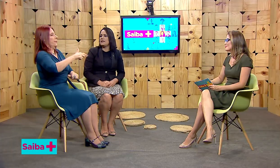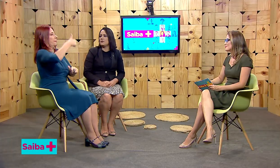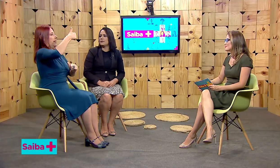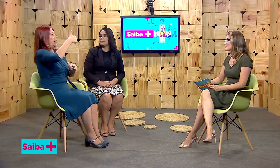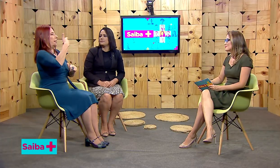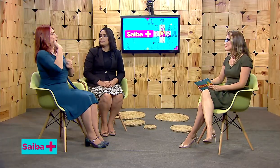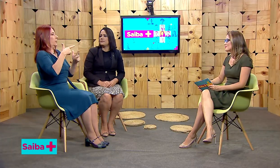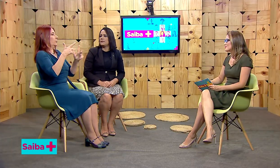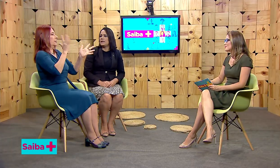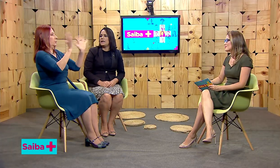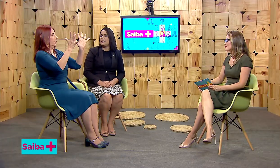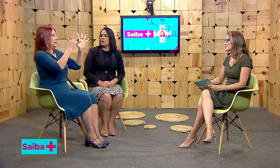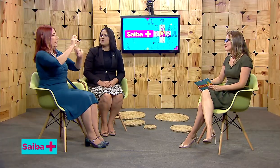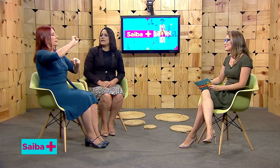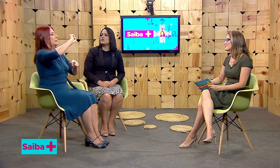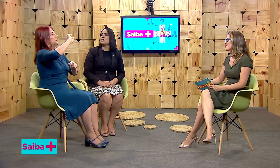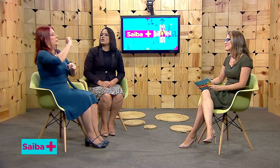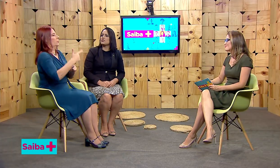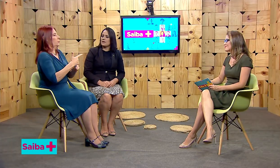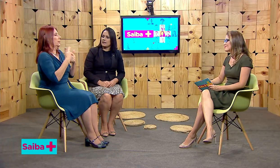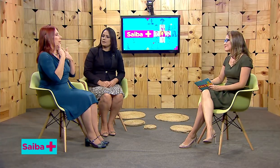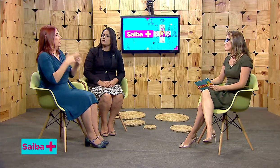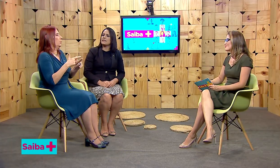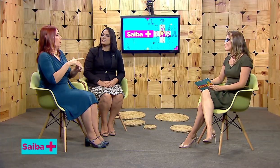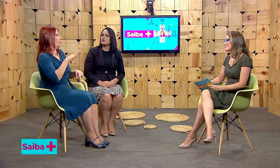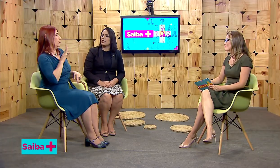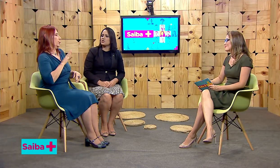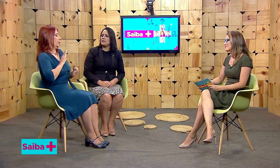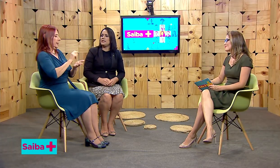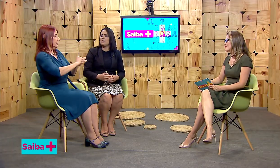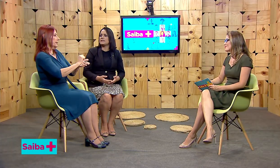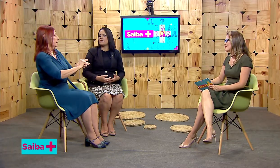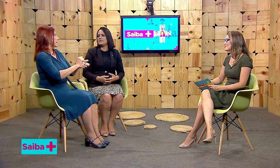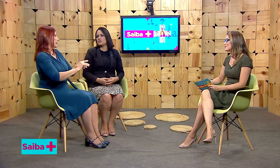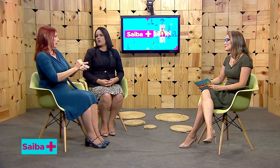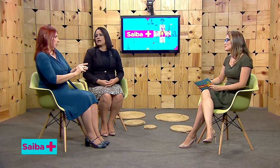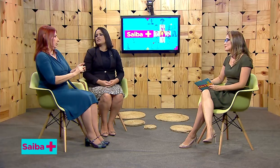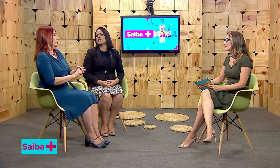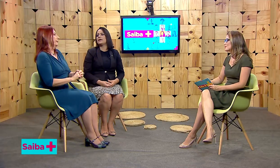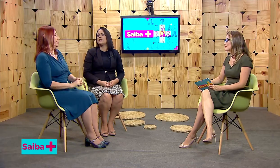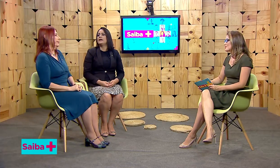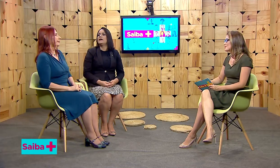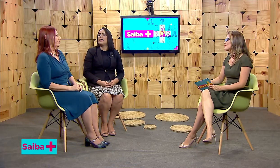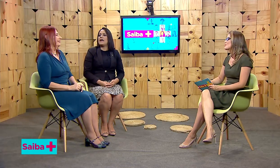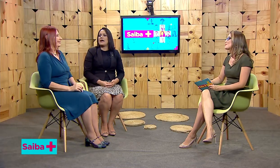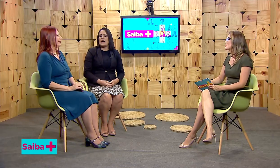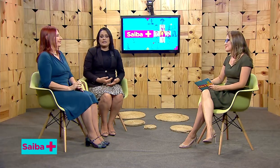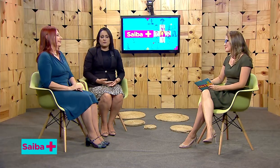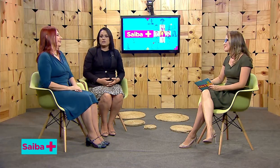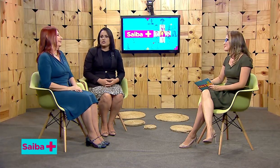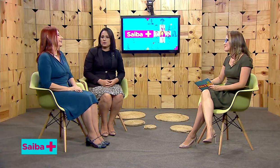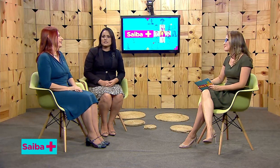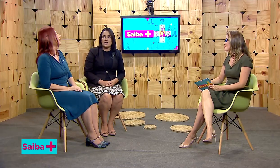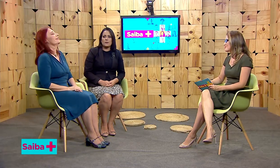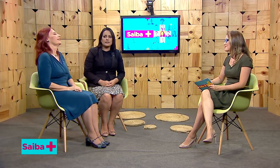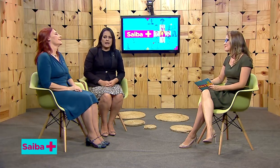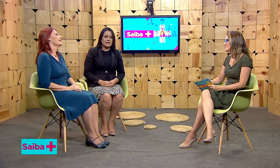língua. Então, por isso, que nós falamos, que as escolas bilingües são as escolas que a língua de instrução tem a